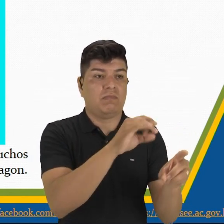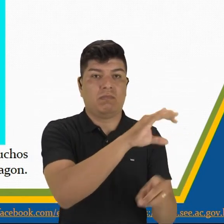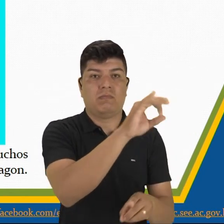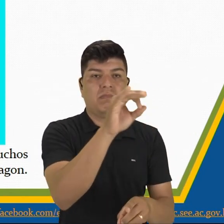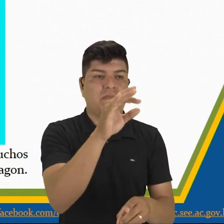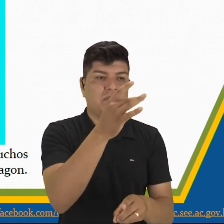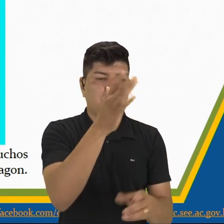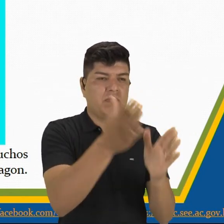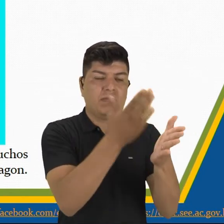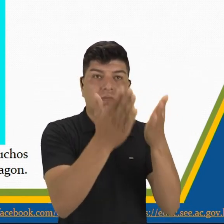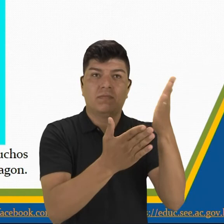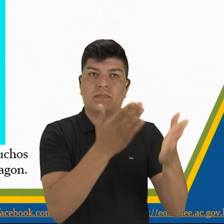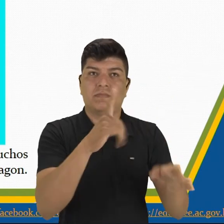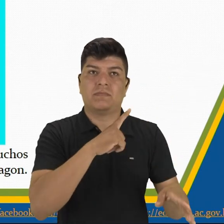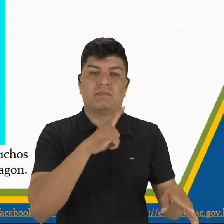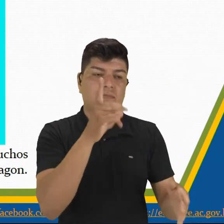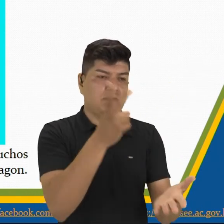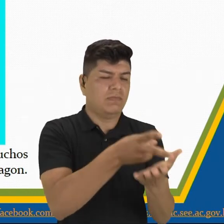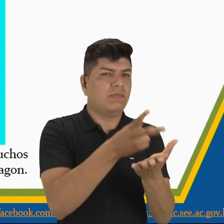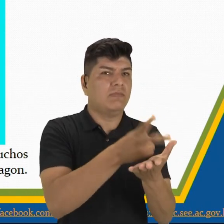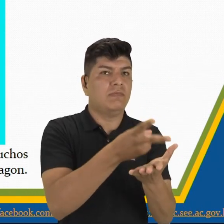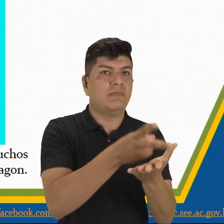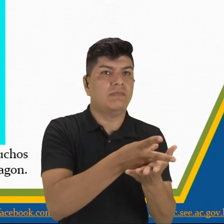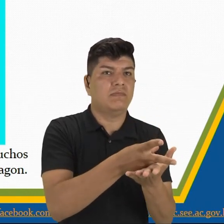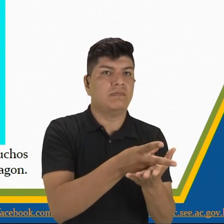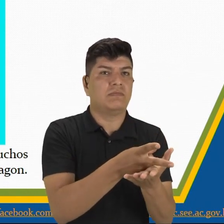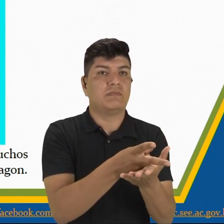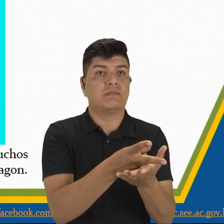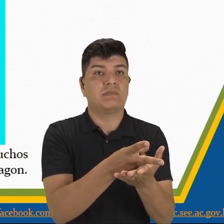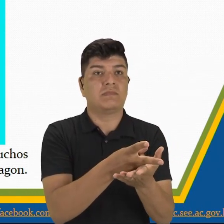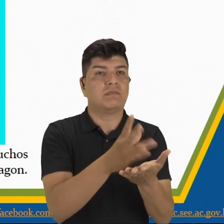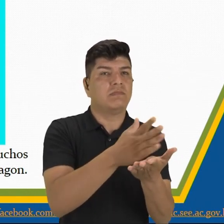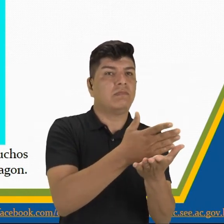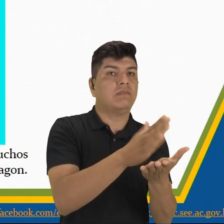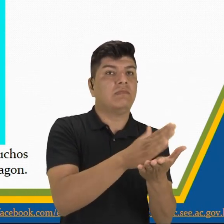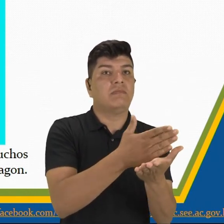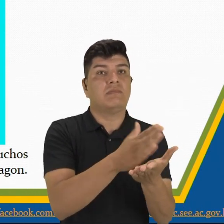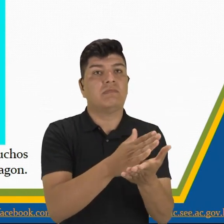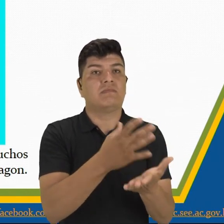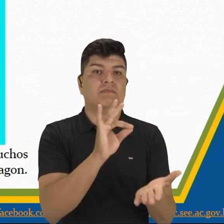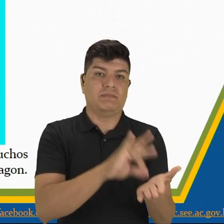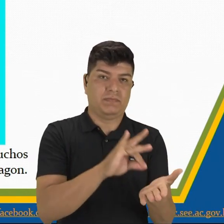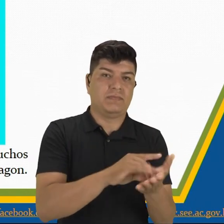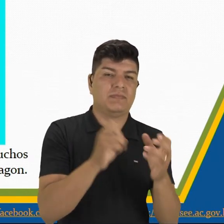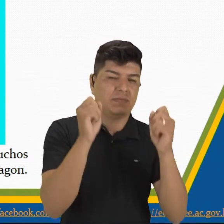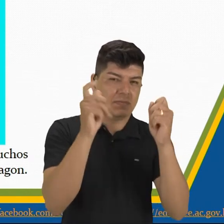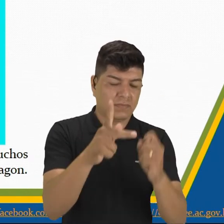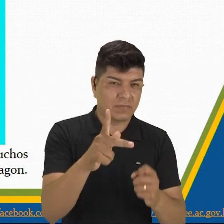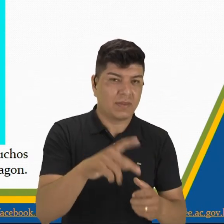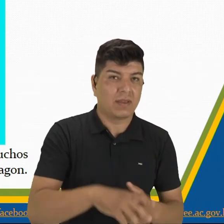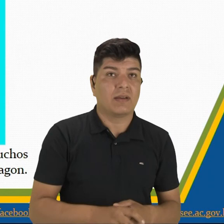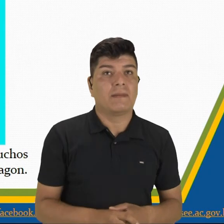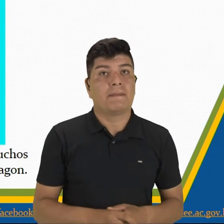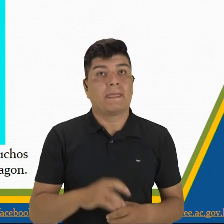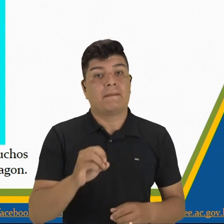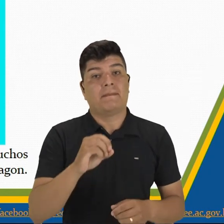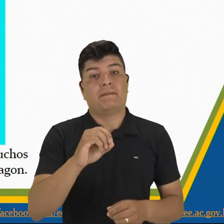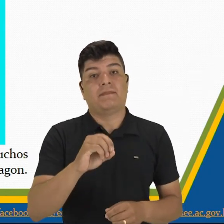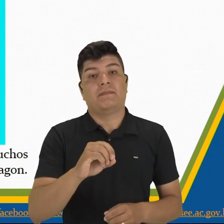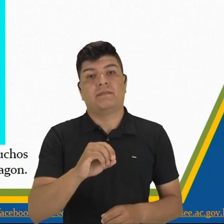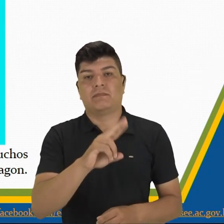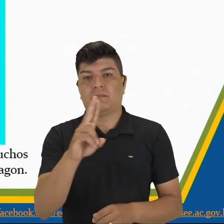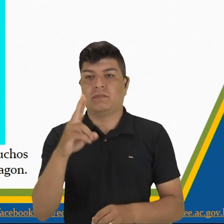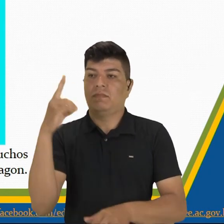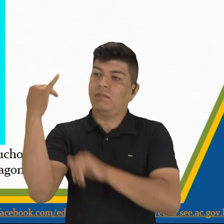El mito siempre tiene algún elemento real, ok? La leyenda no.